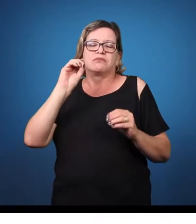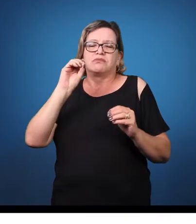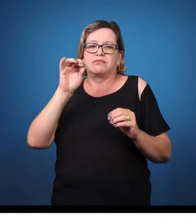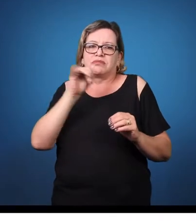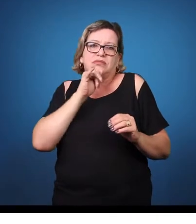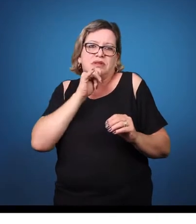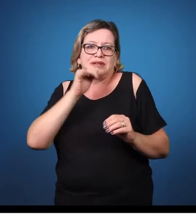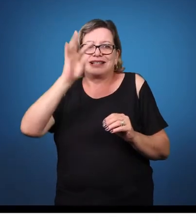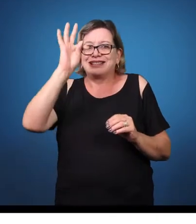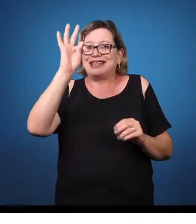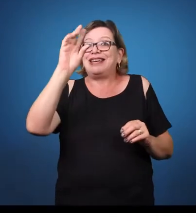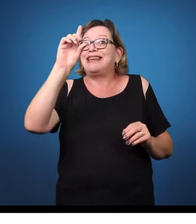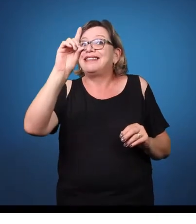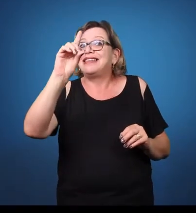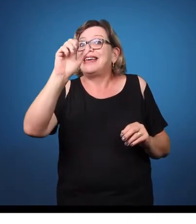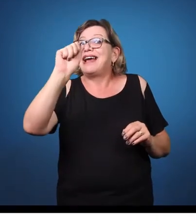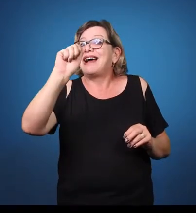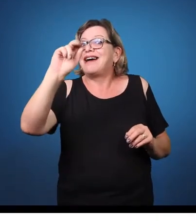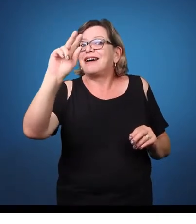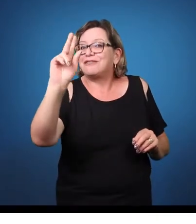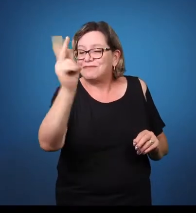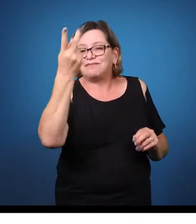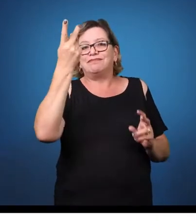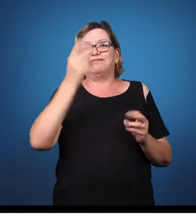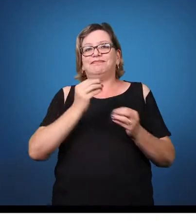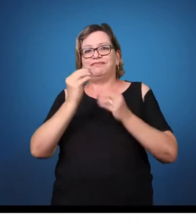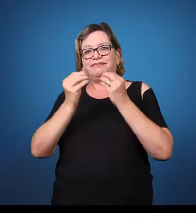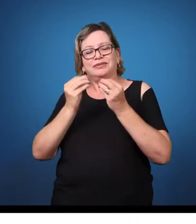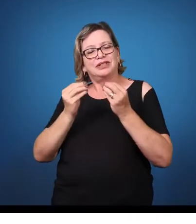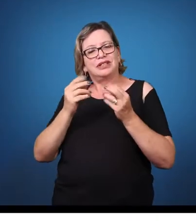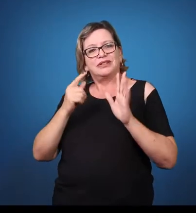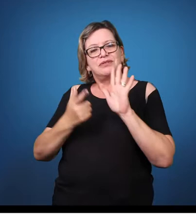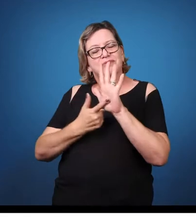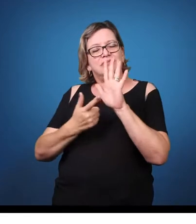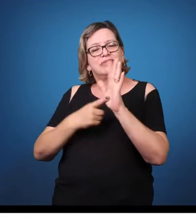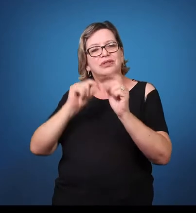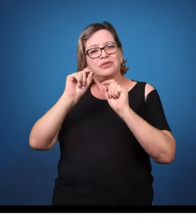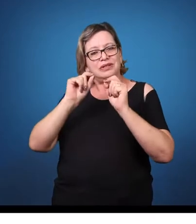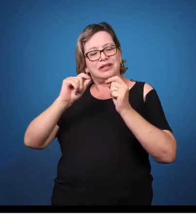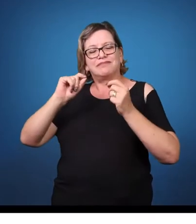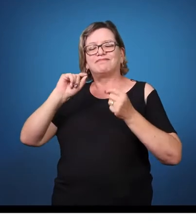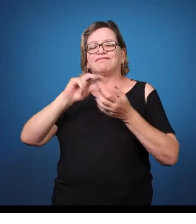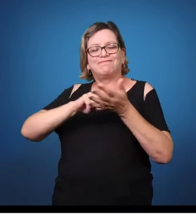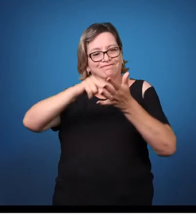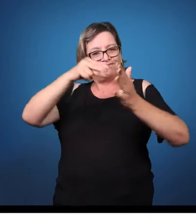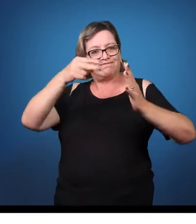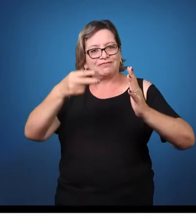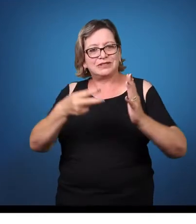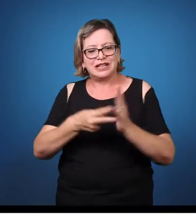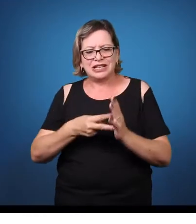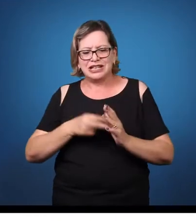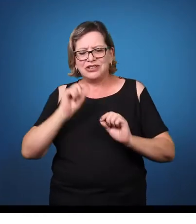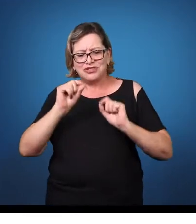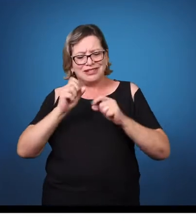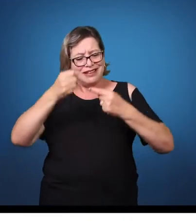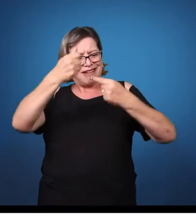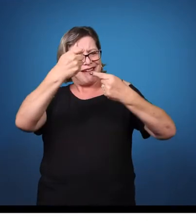déficit de atenção, né? Com hiperatividade ou não. Então, você tem algumas características também, alguns